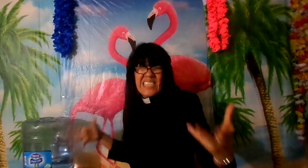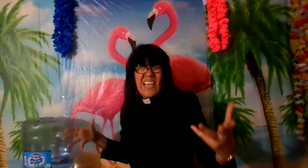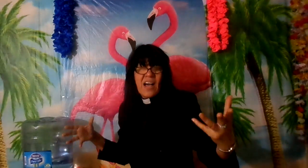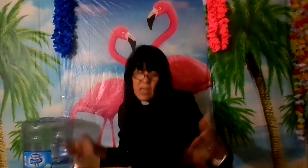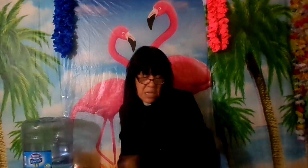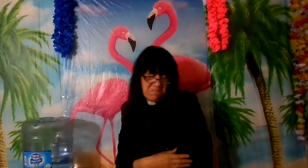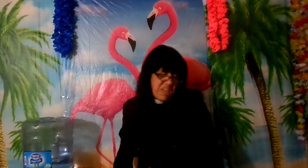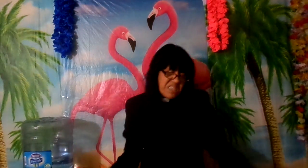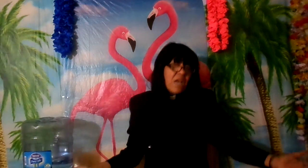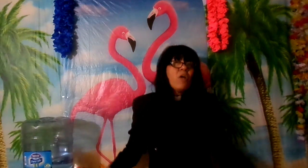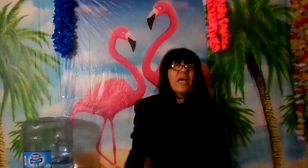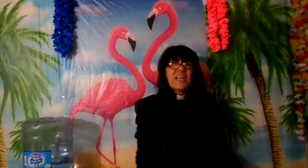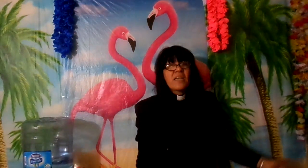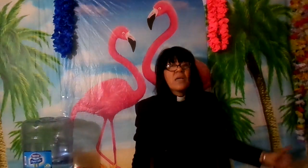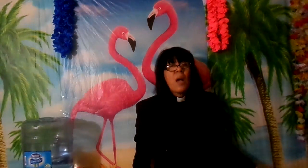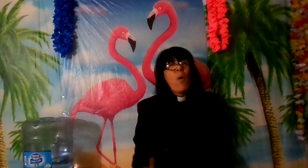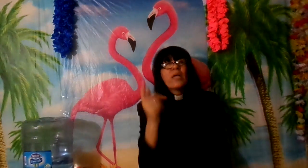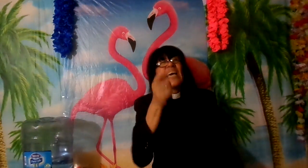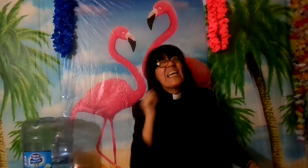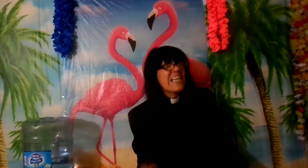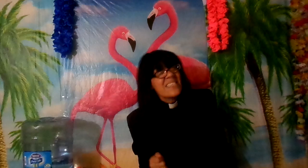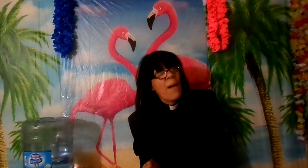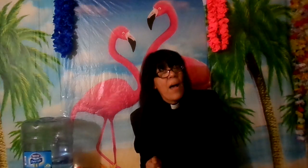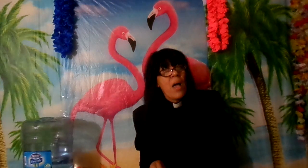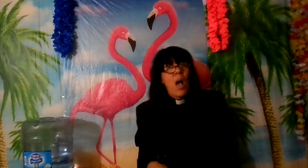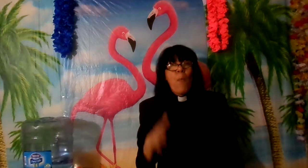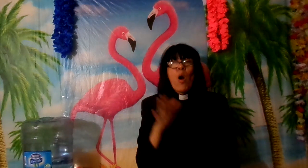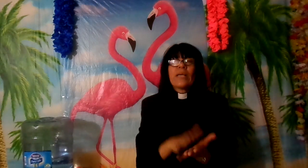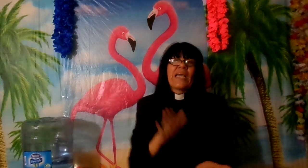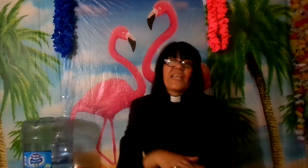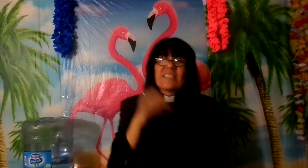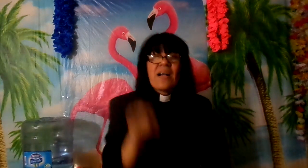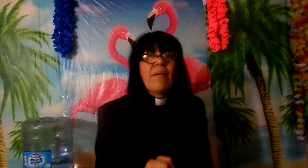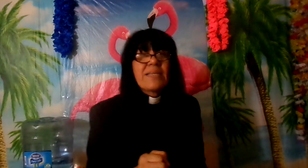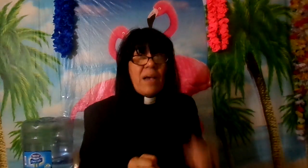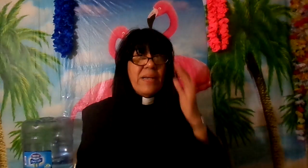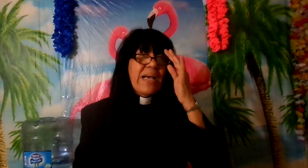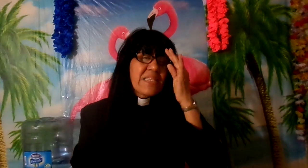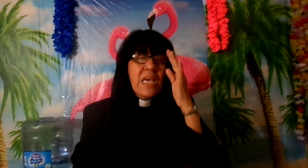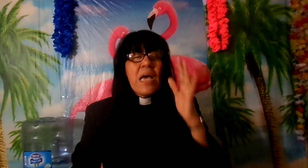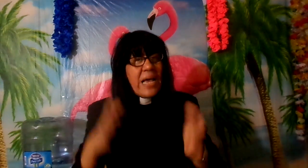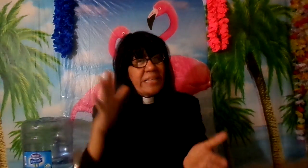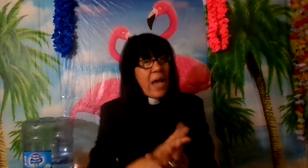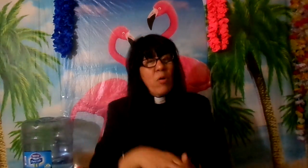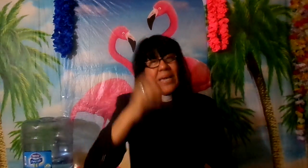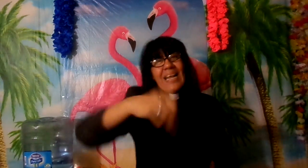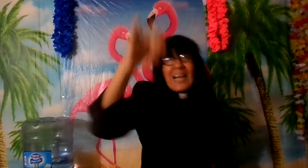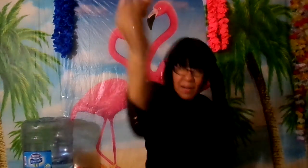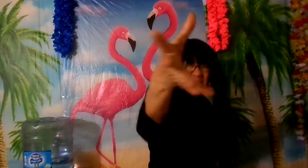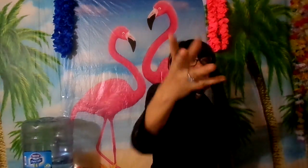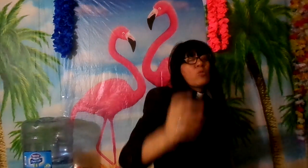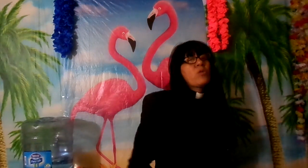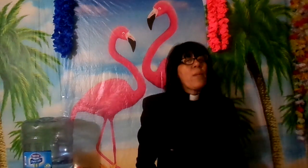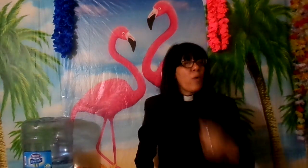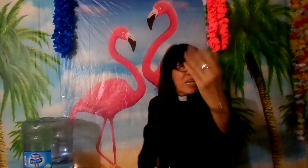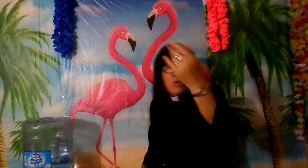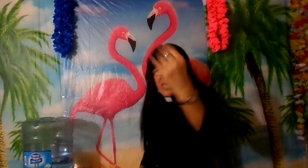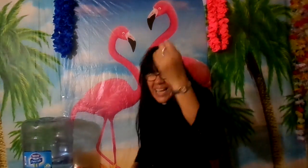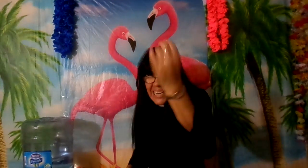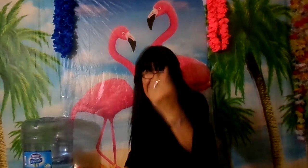hacía danzándole re ¿por qué le danzaba? porque quería esa cabeza ¿verdad que sí? el diablo quiere la cabeza tuya y por eso que él te